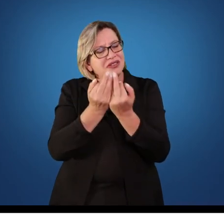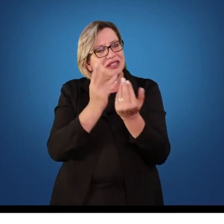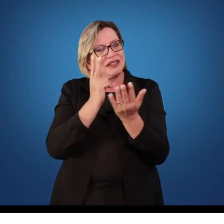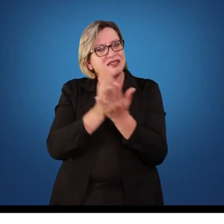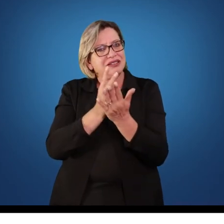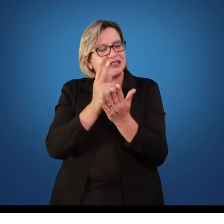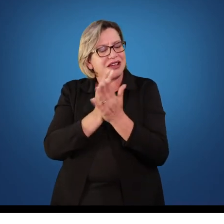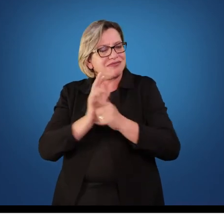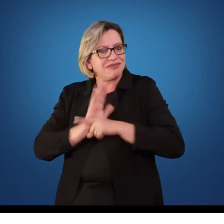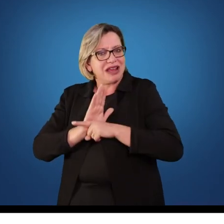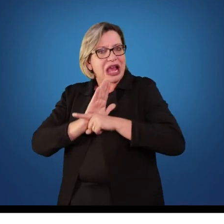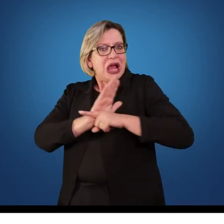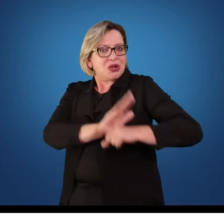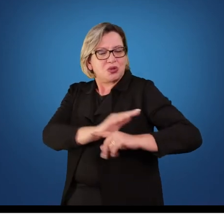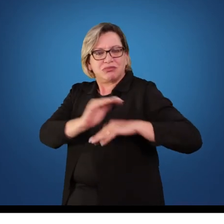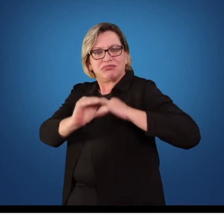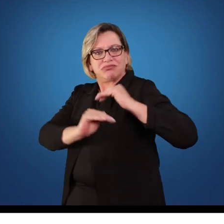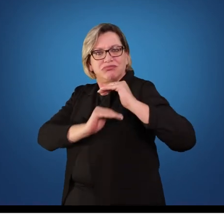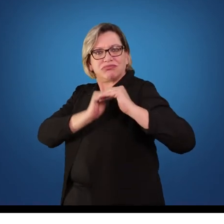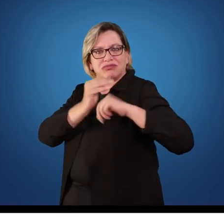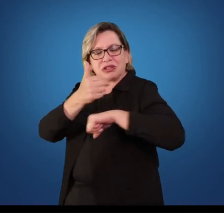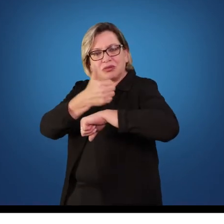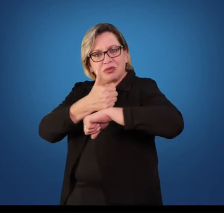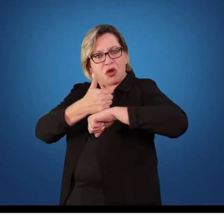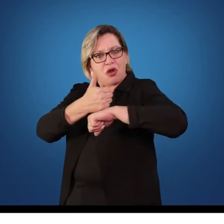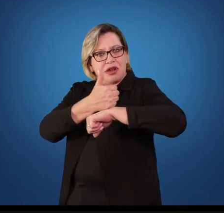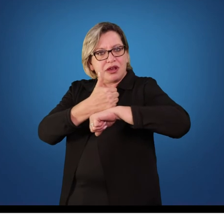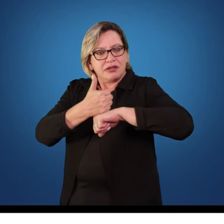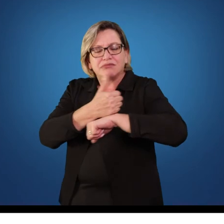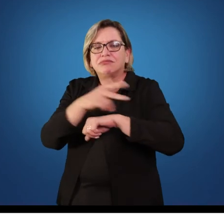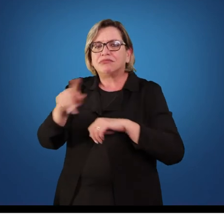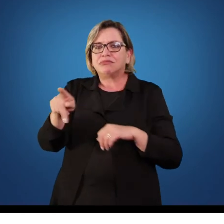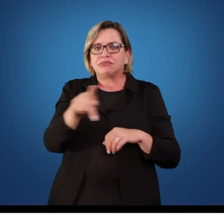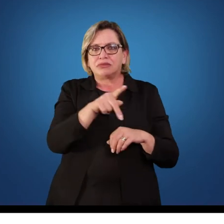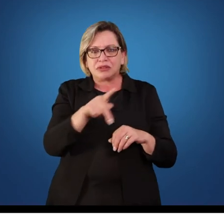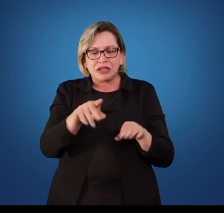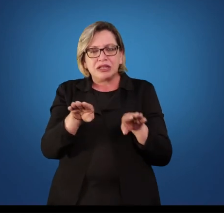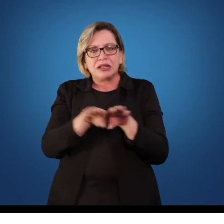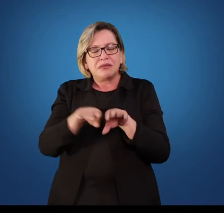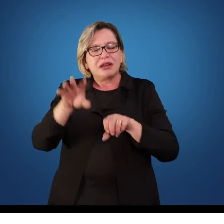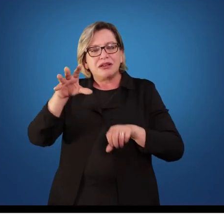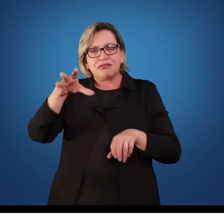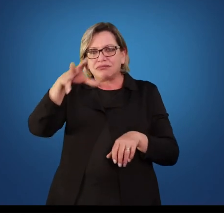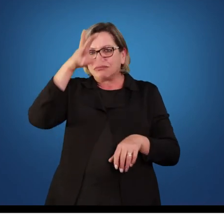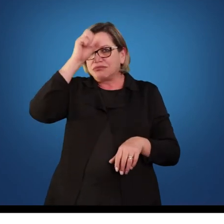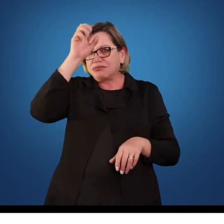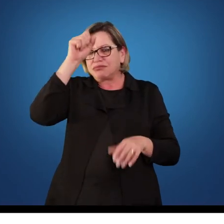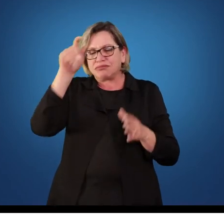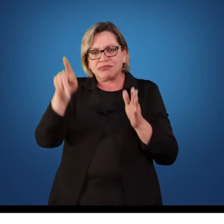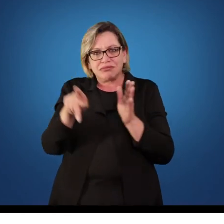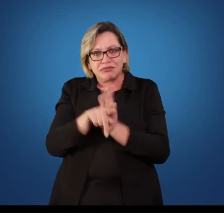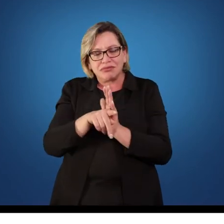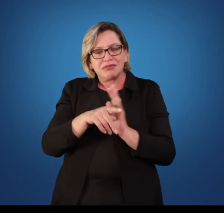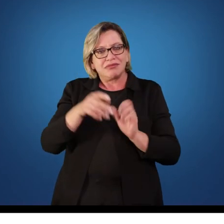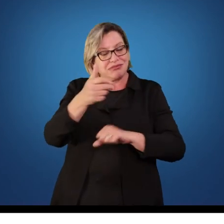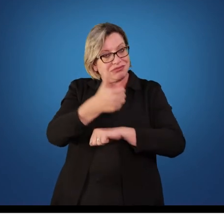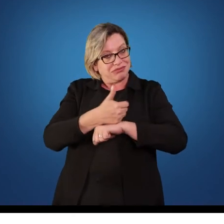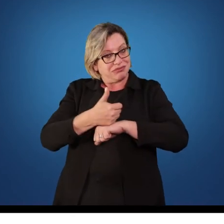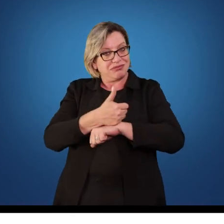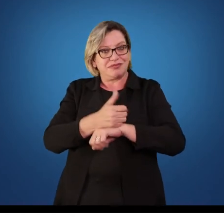contribuem para a sua formação contínua, para a sua aprendizagem como professor no dia a dia, né professor? É extremamente